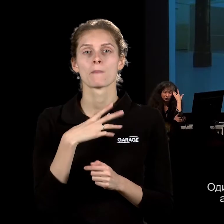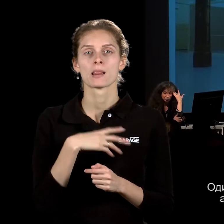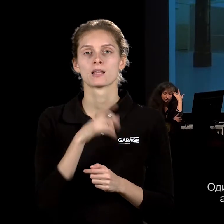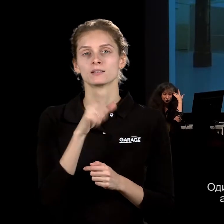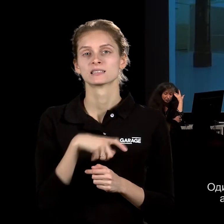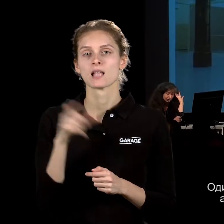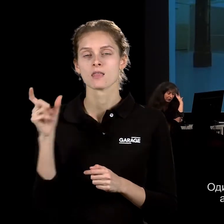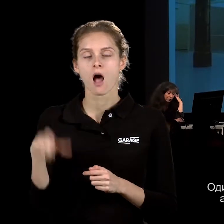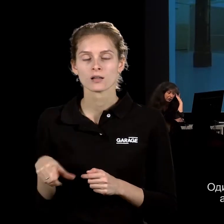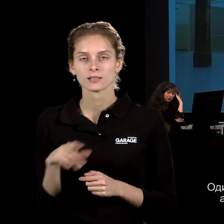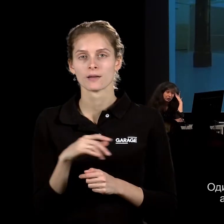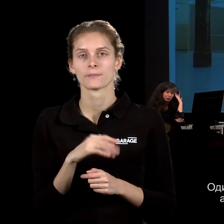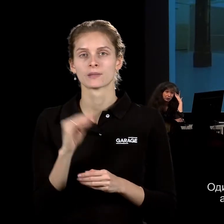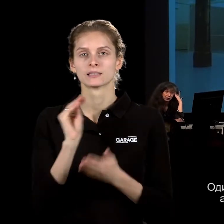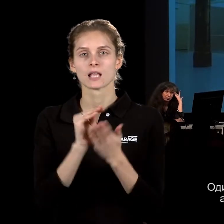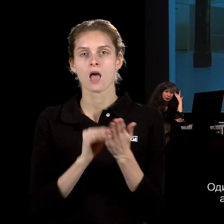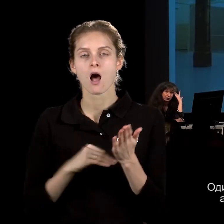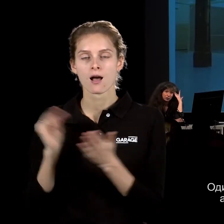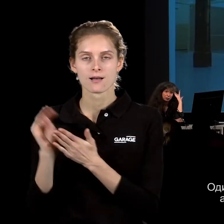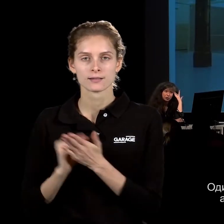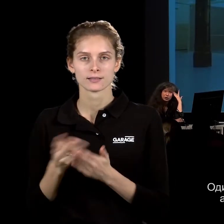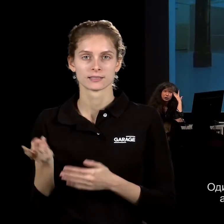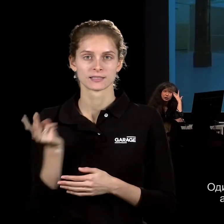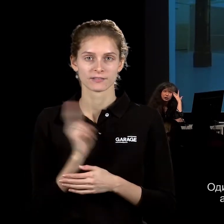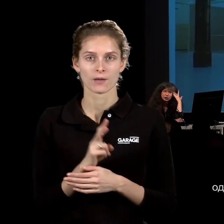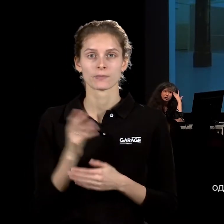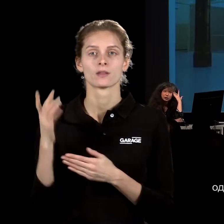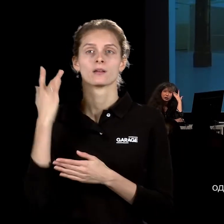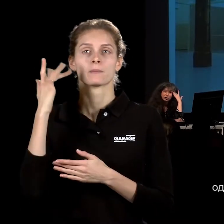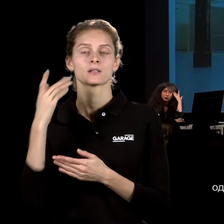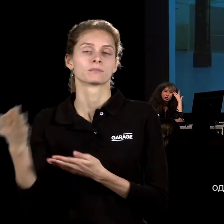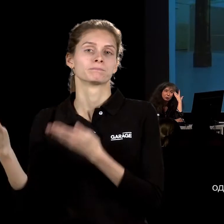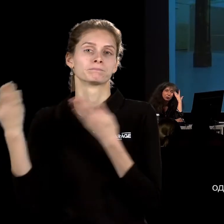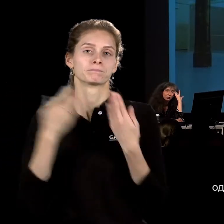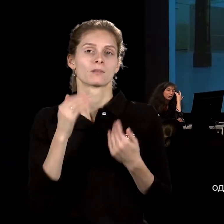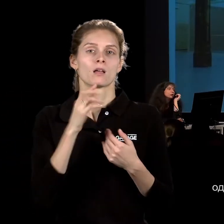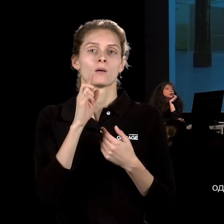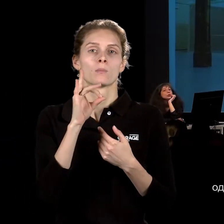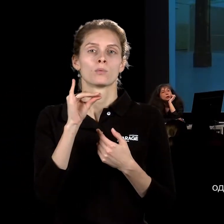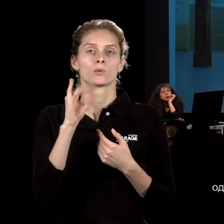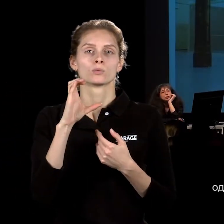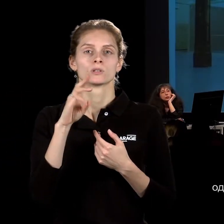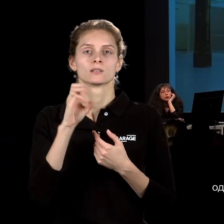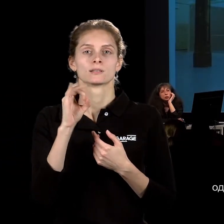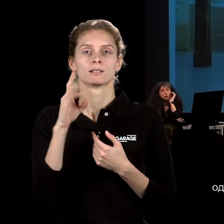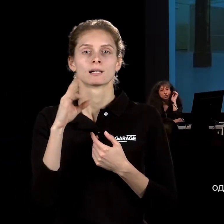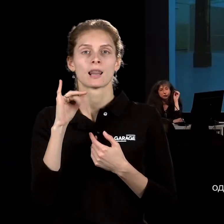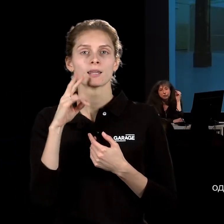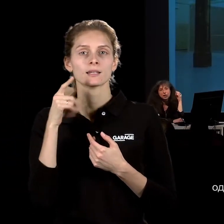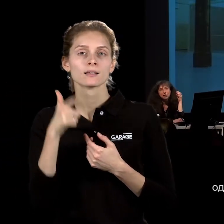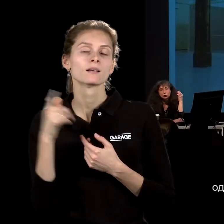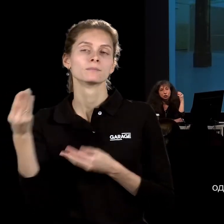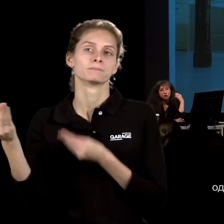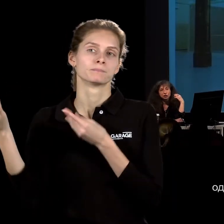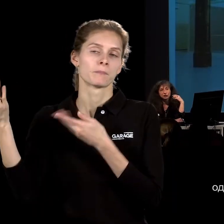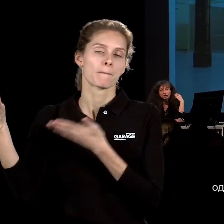по приглашению цитирования писатель-фантаст американский Брюс Стерлинг, один из таких столпов и основоположников киберпанка,